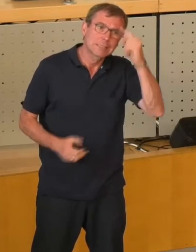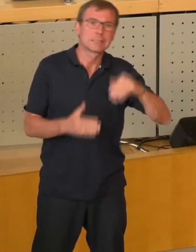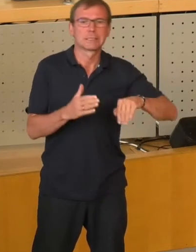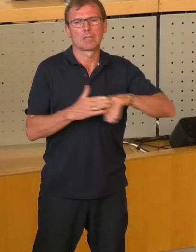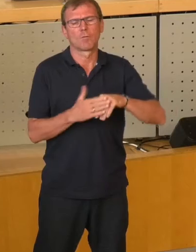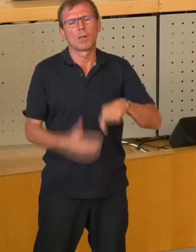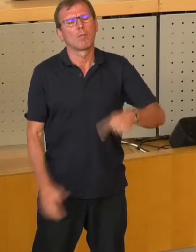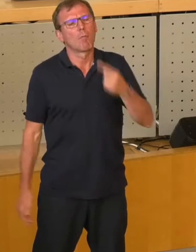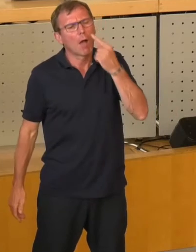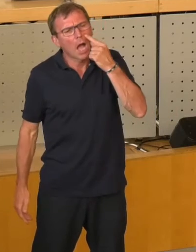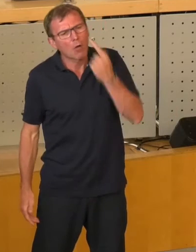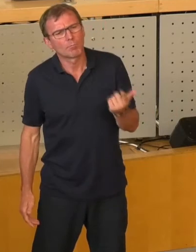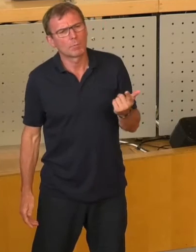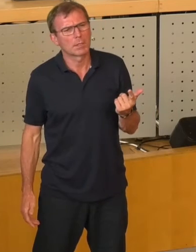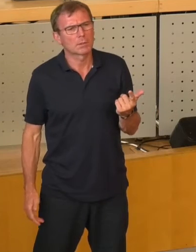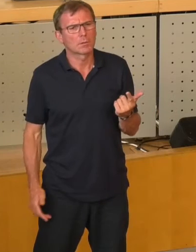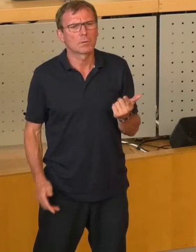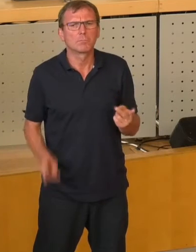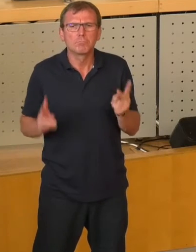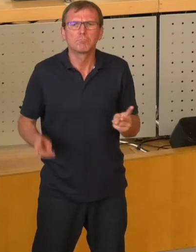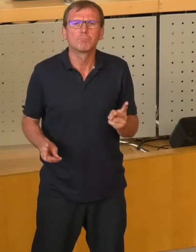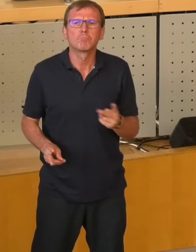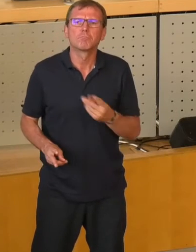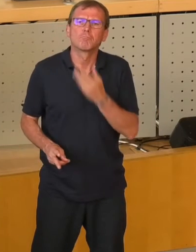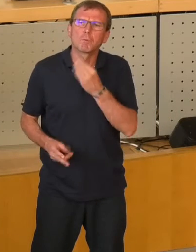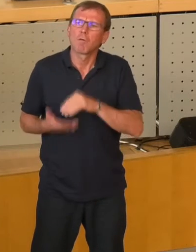Im Moment gibt es dafür allerdings auch keinen wirklichen Markt.